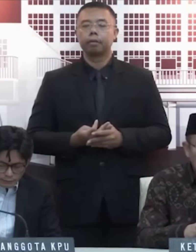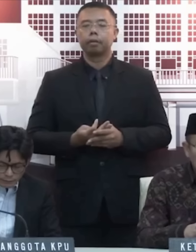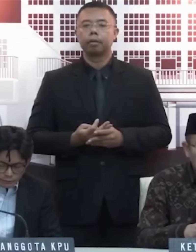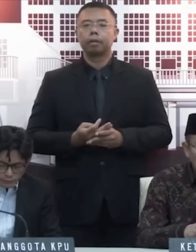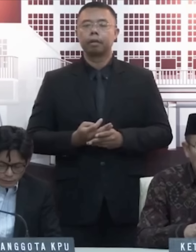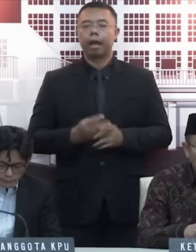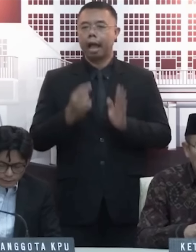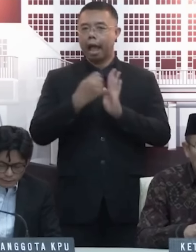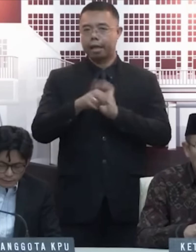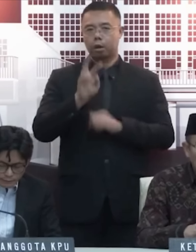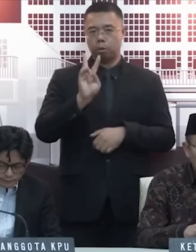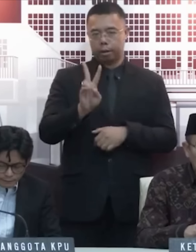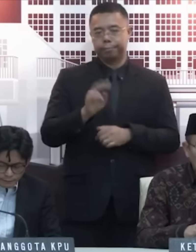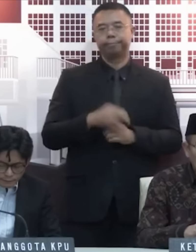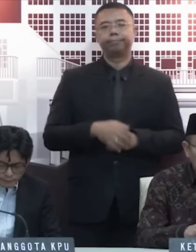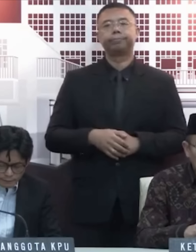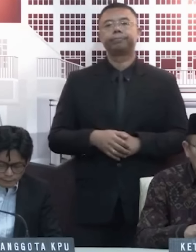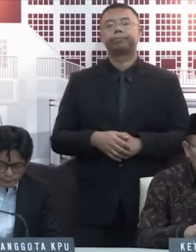Ayat 2.